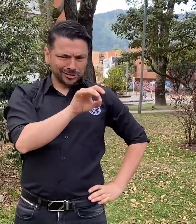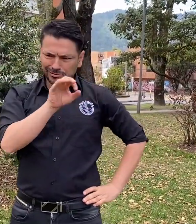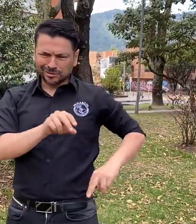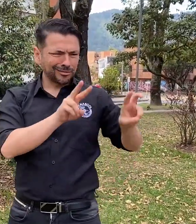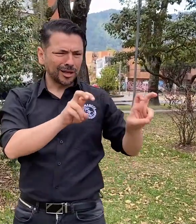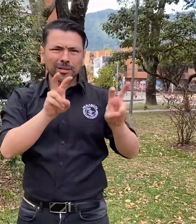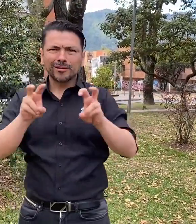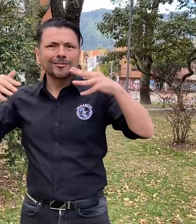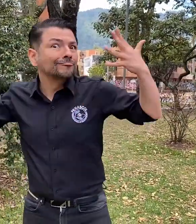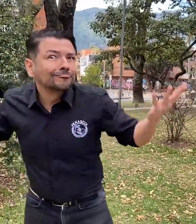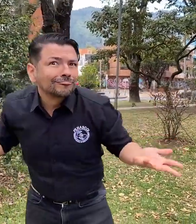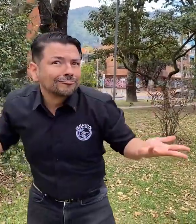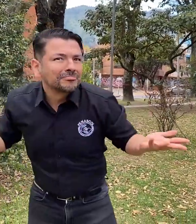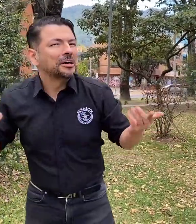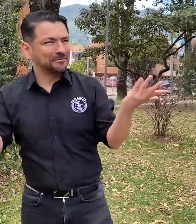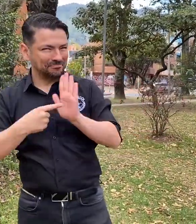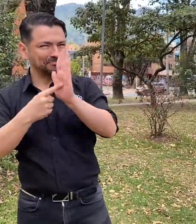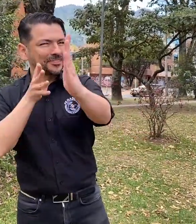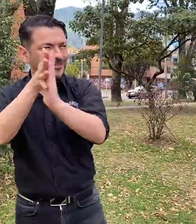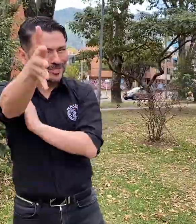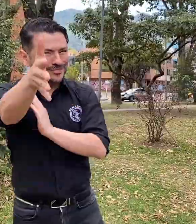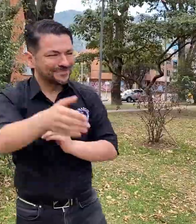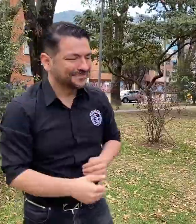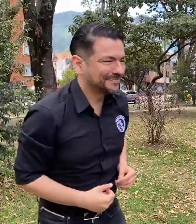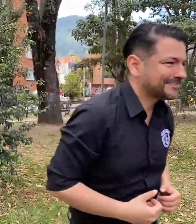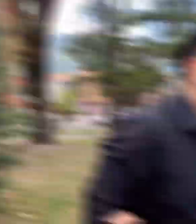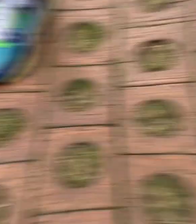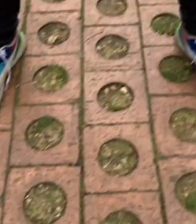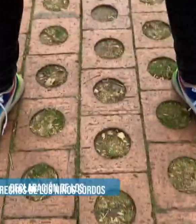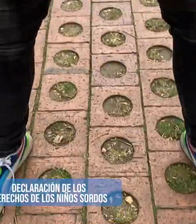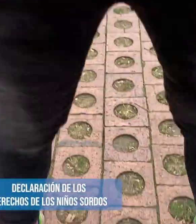Pero, ¿cuáles son los temas que abordaremos en estos días? Veamos.